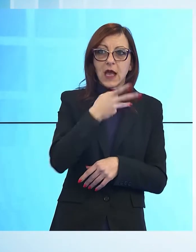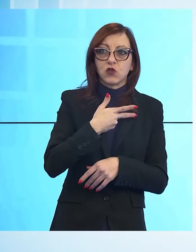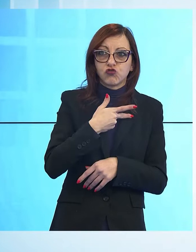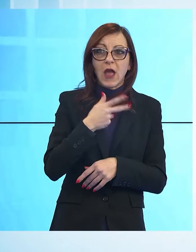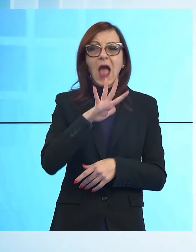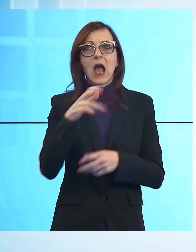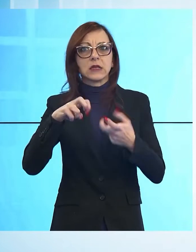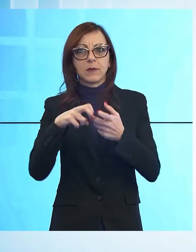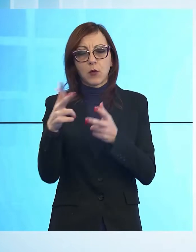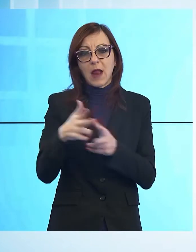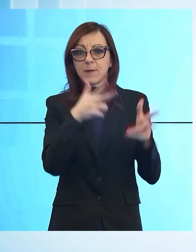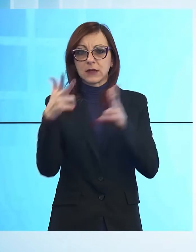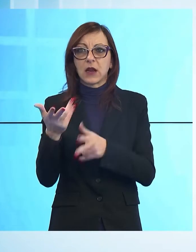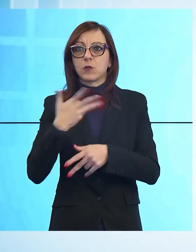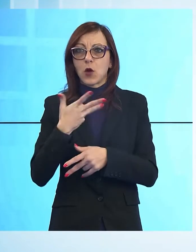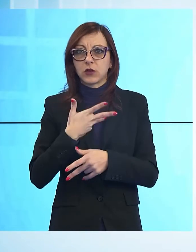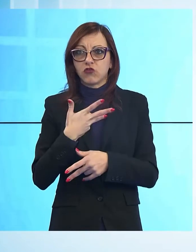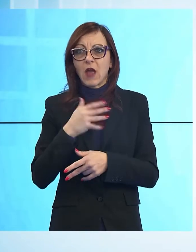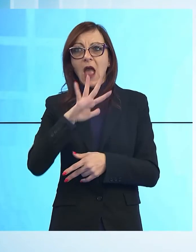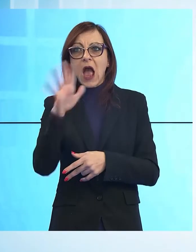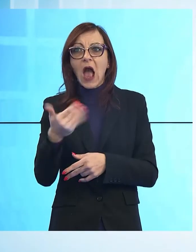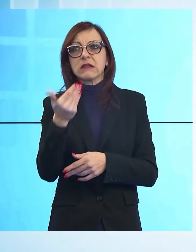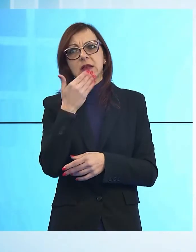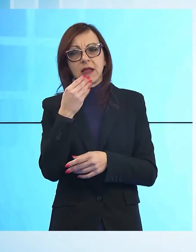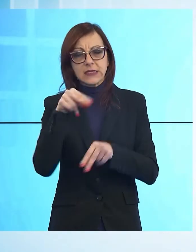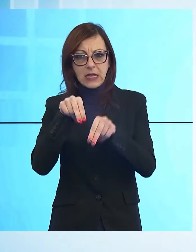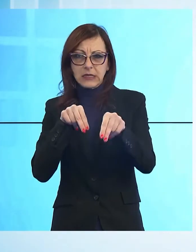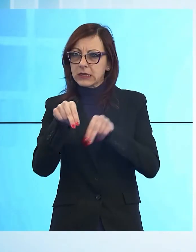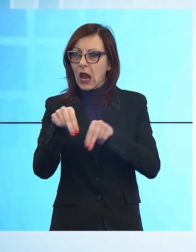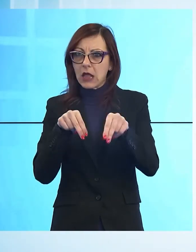e così in molti stanno ricorrendo anche ad assenze strategiche.